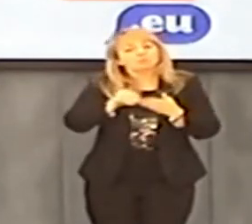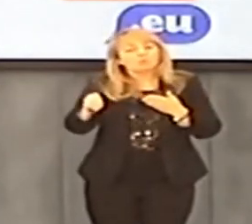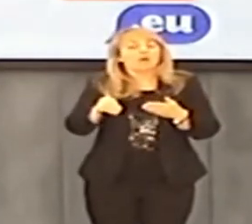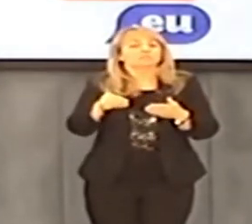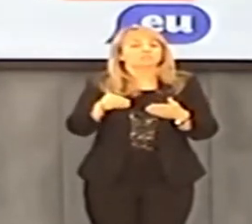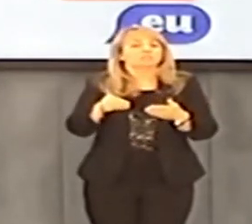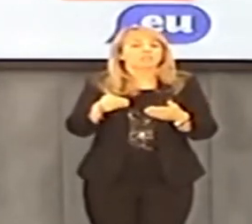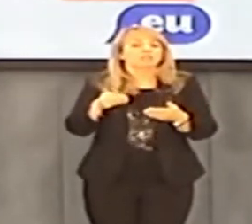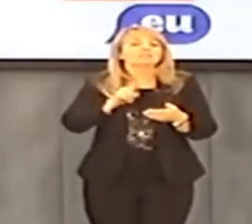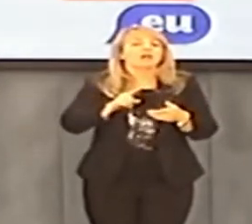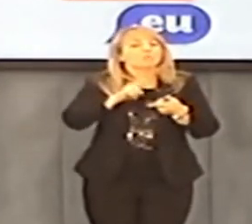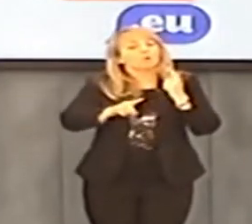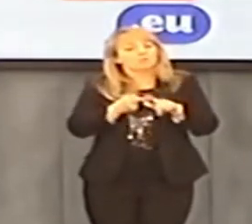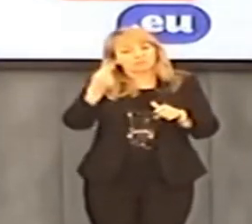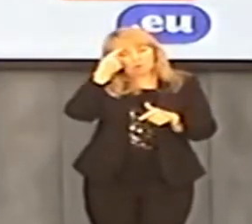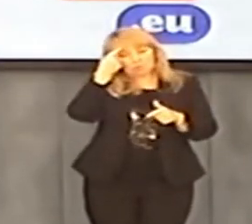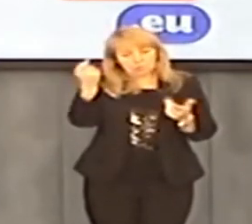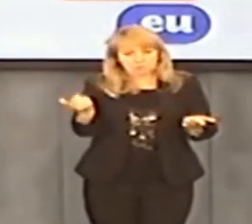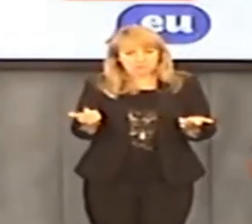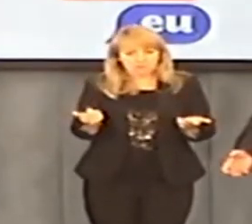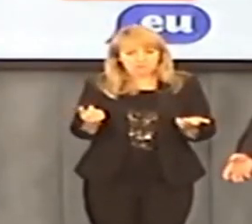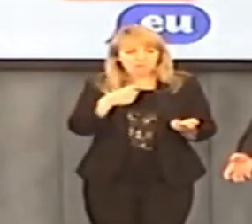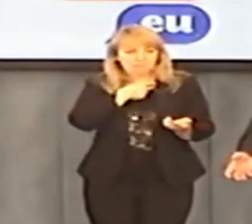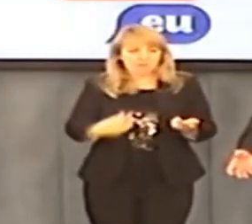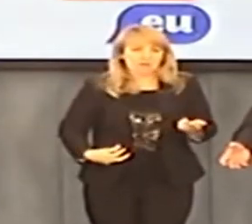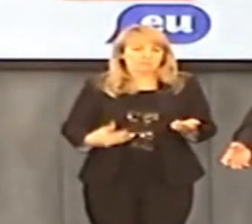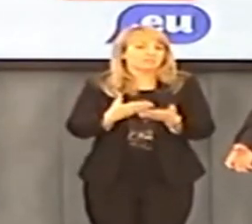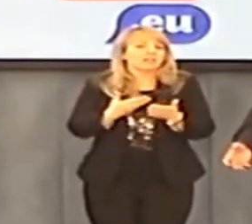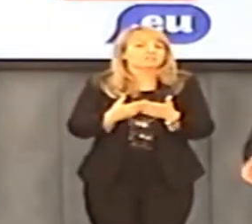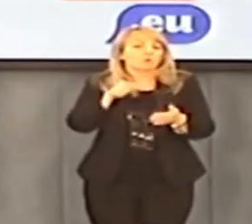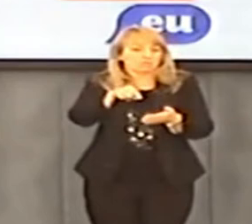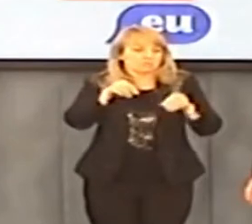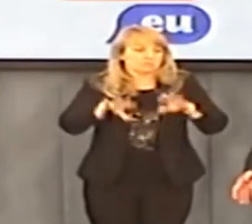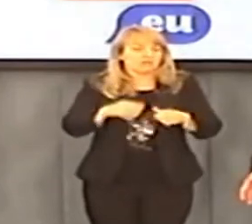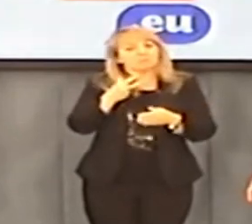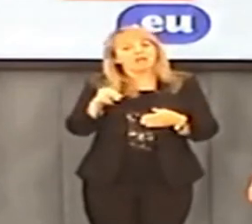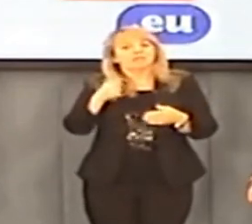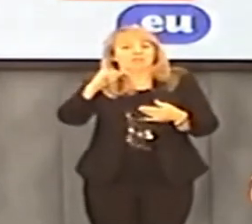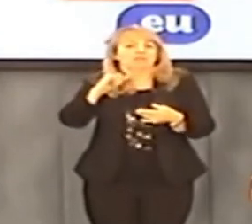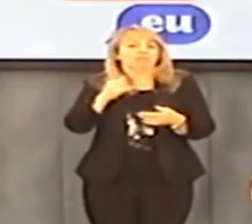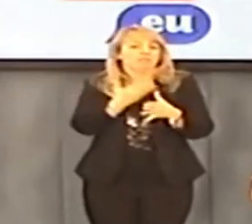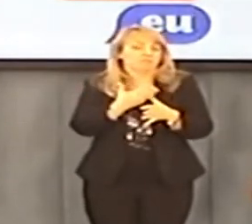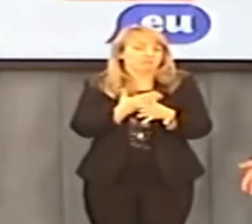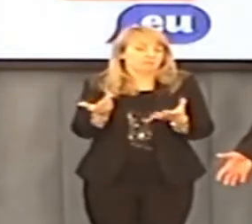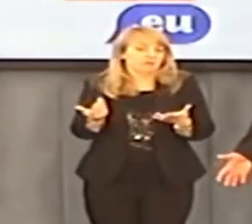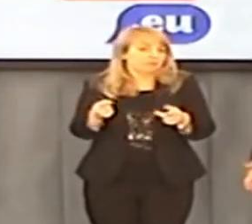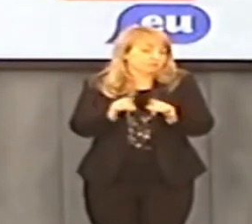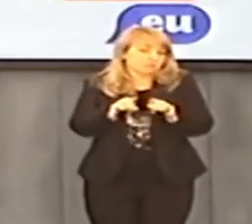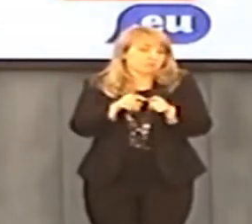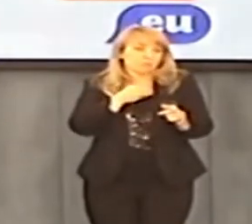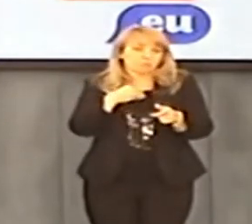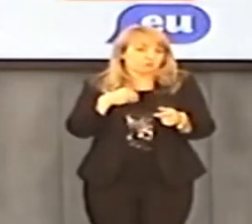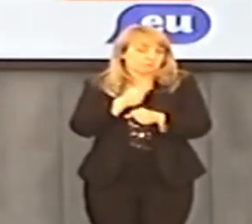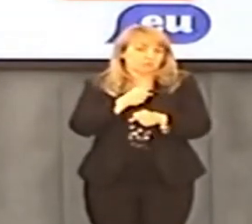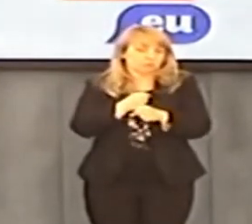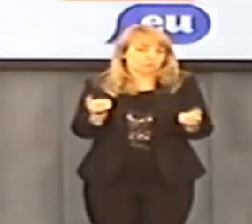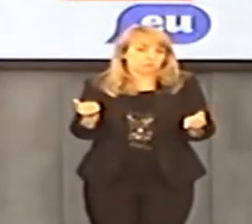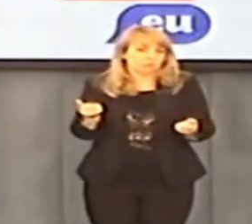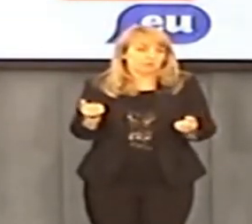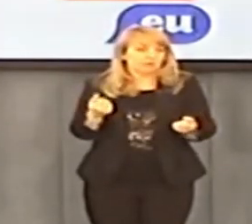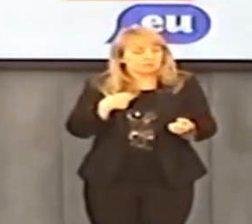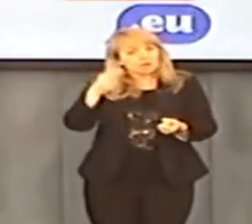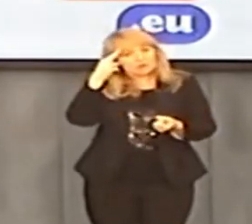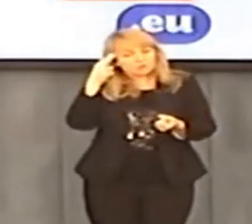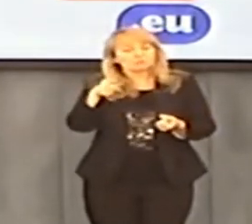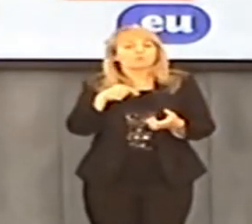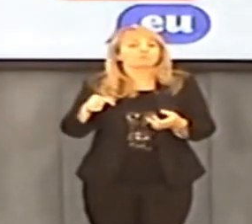za durną politykę premiera rządu? Dlaczego Tesco, a nie Guinness na przykład? Albo Johnny Walker, czy cokolwiek innego.